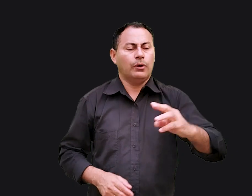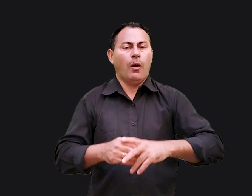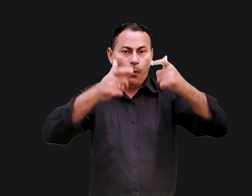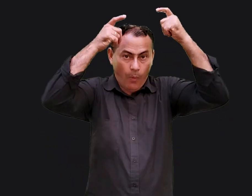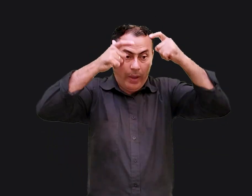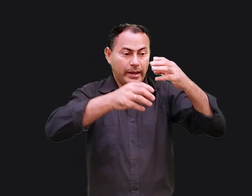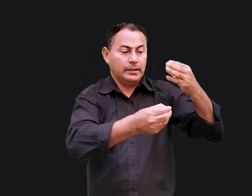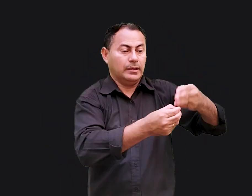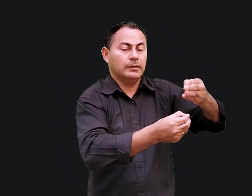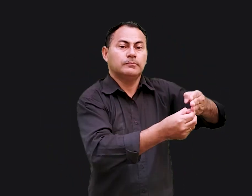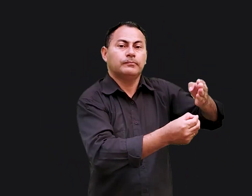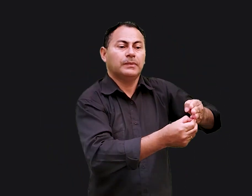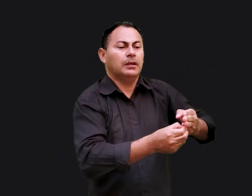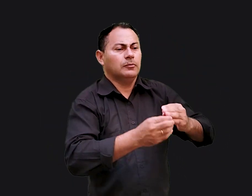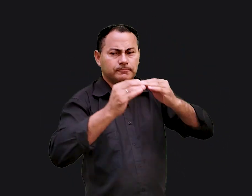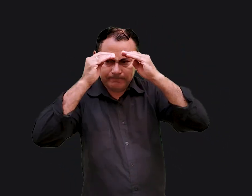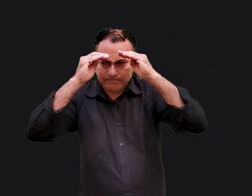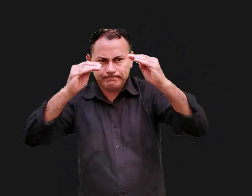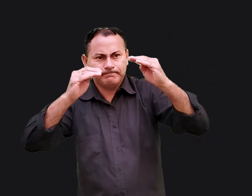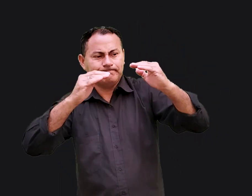elas se sujeitarão a ele